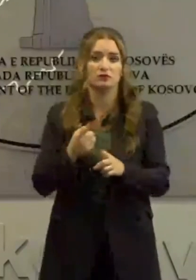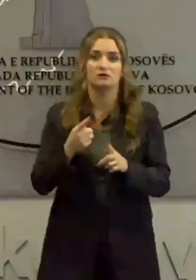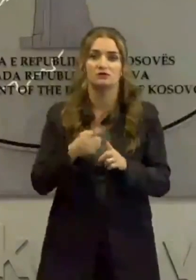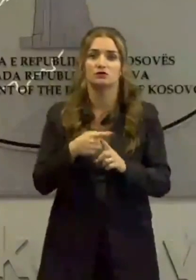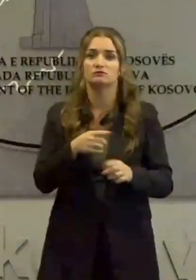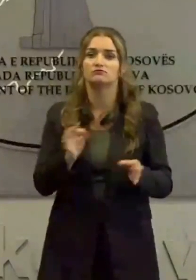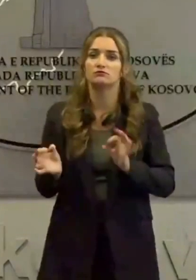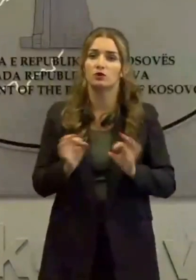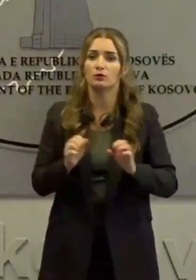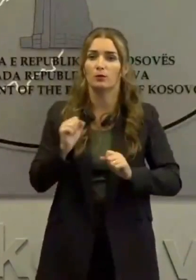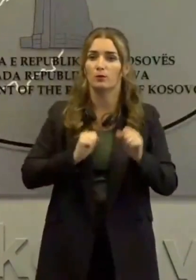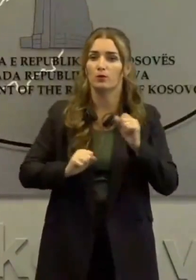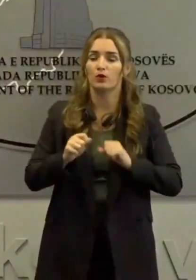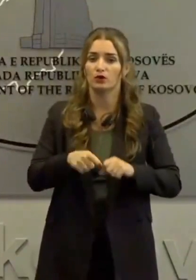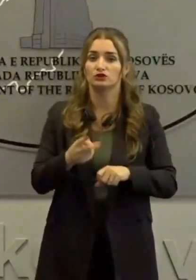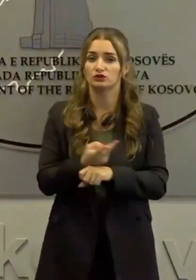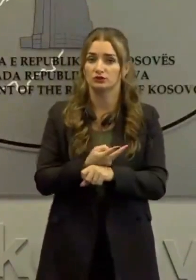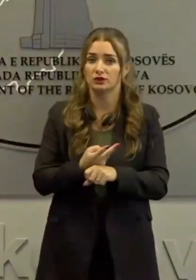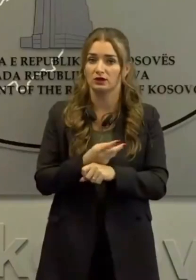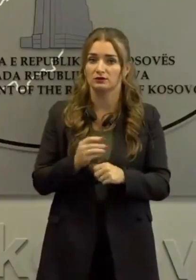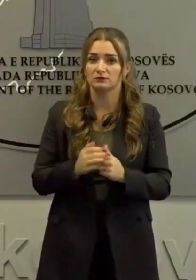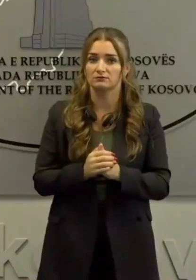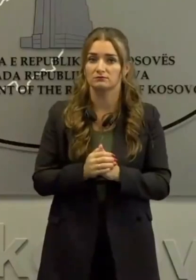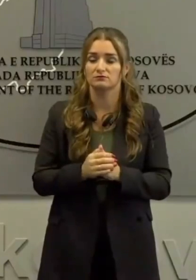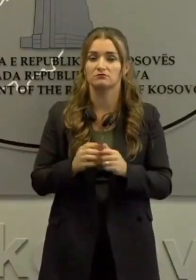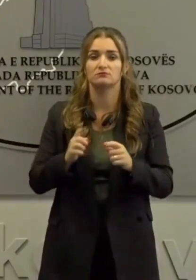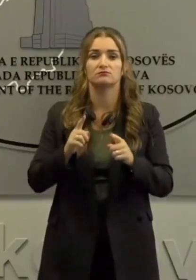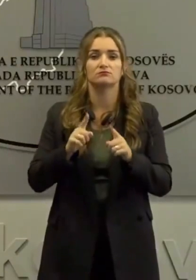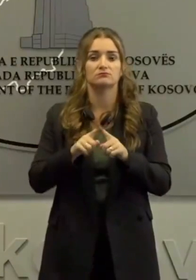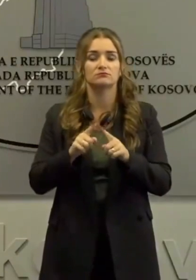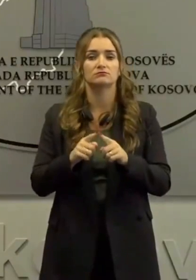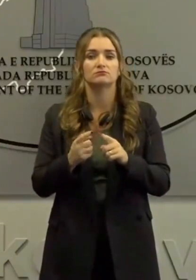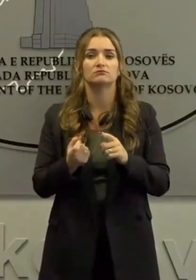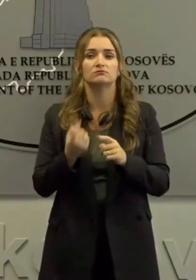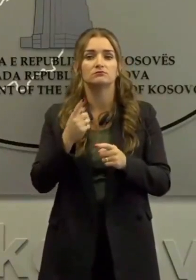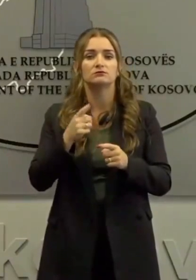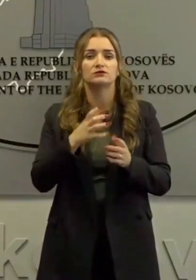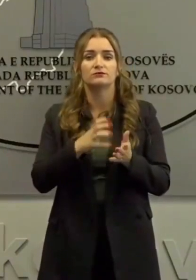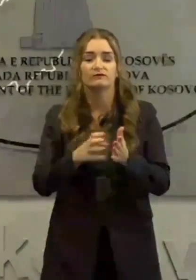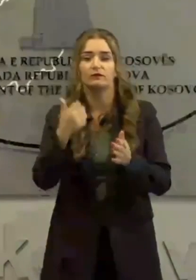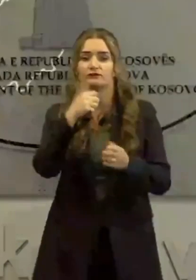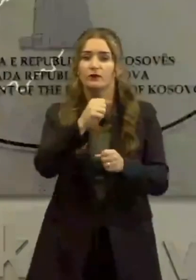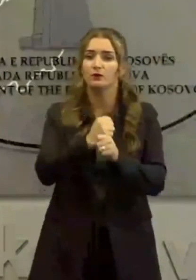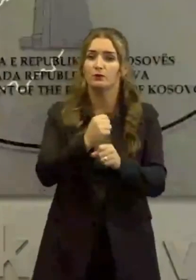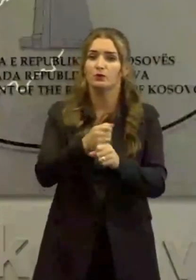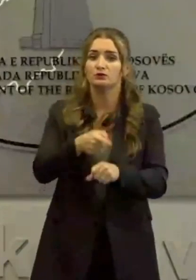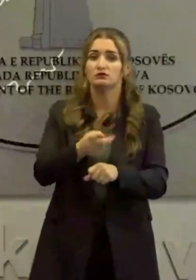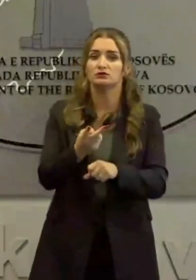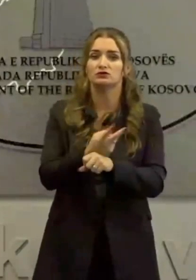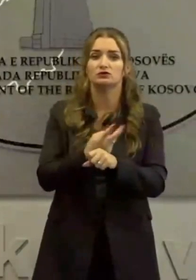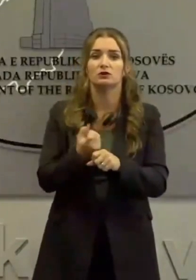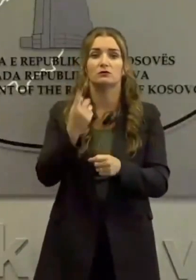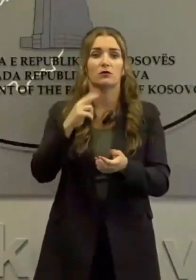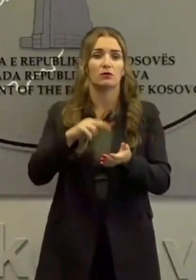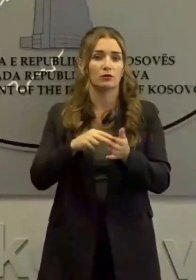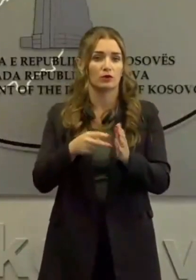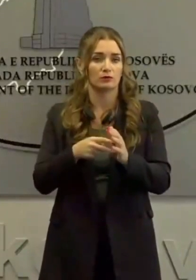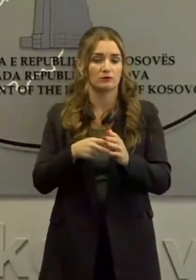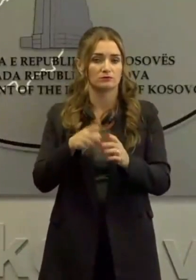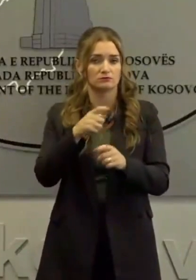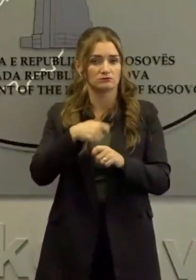për mbrojtje në vendit, më nëmbajtje e funksioneve vitale dhe shërbimeve esencialet të shtetit në rast të krizave,